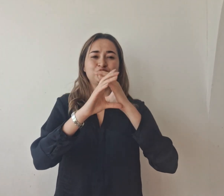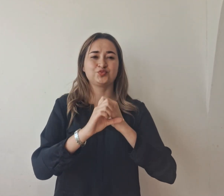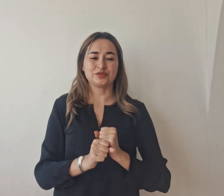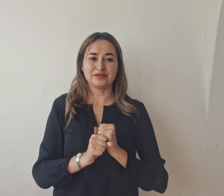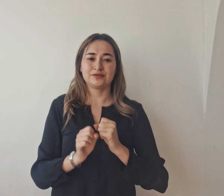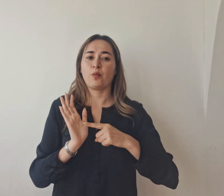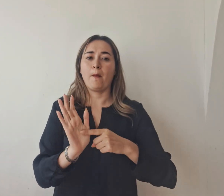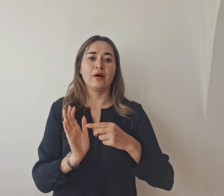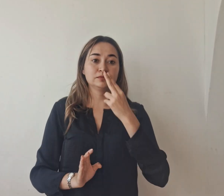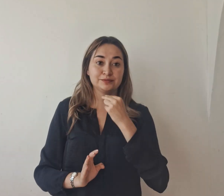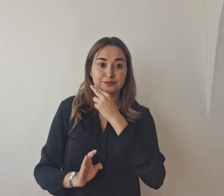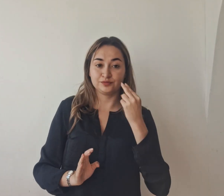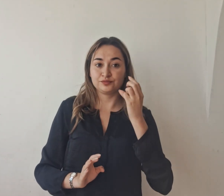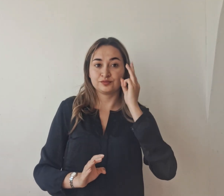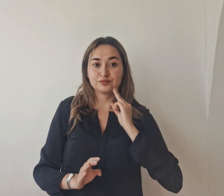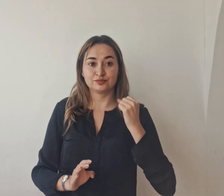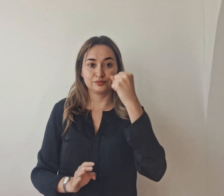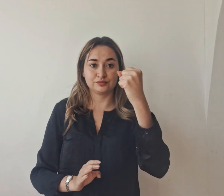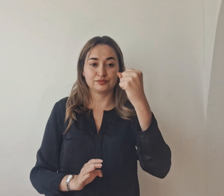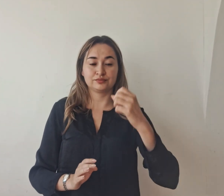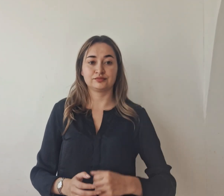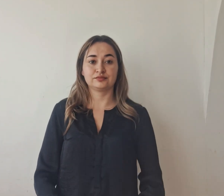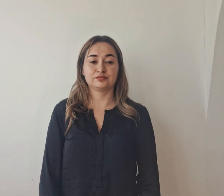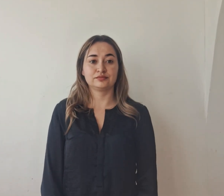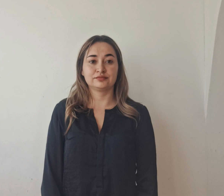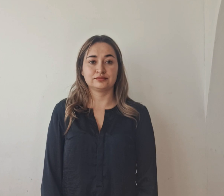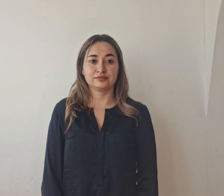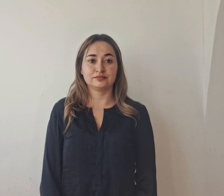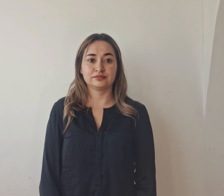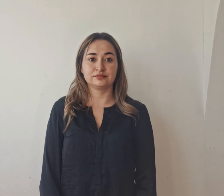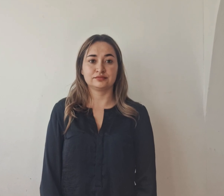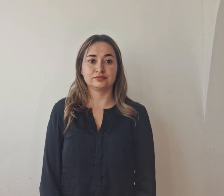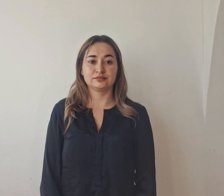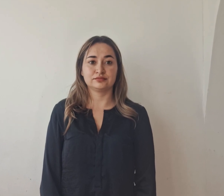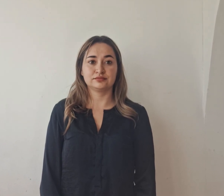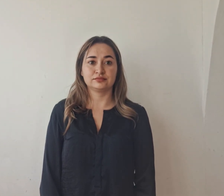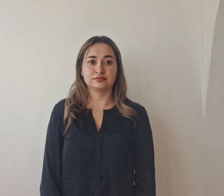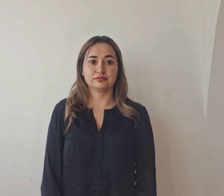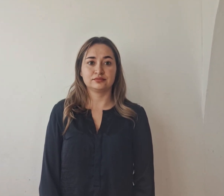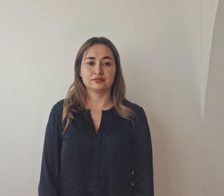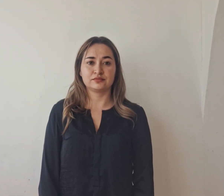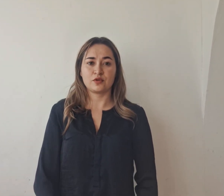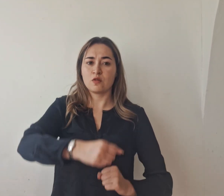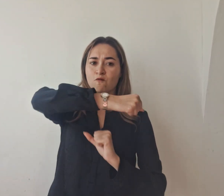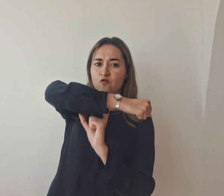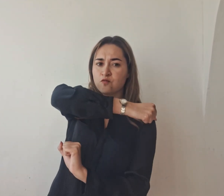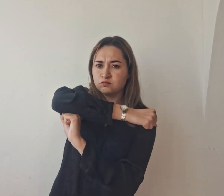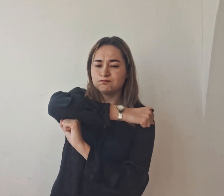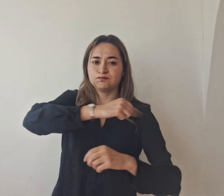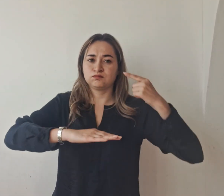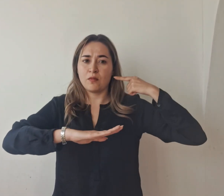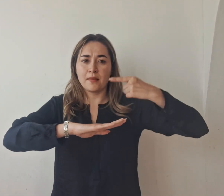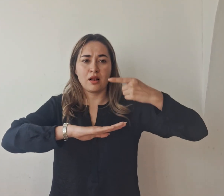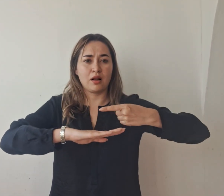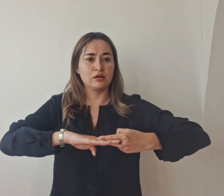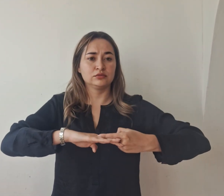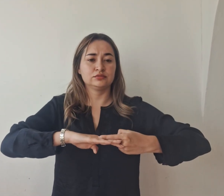el compromiso del alcalde mayor de Tunja, Mikhail Krasnov, con el fortalecimiento de las tradiciones y la generación de